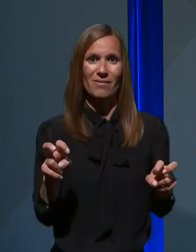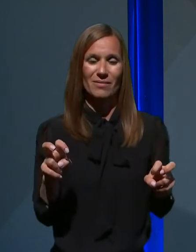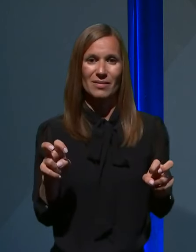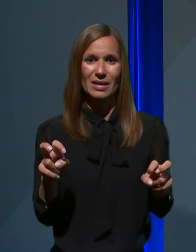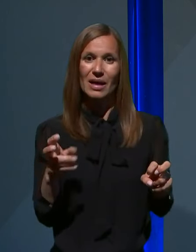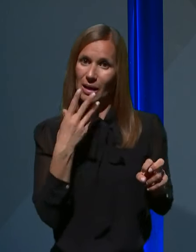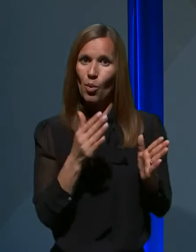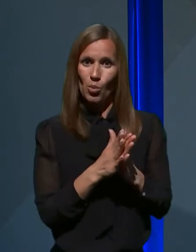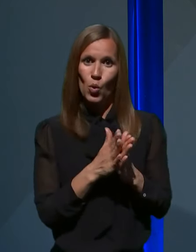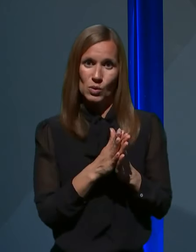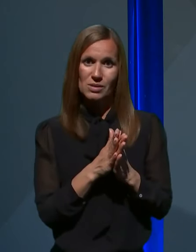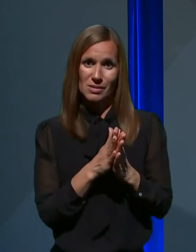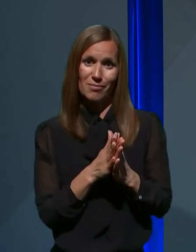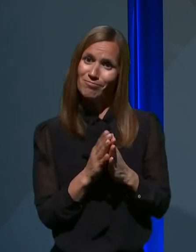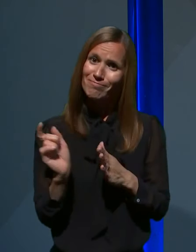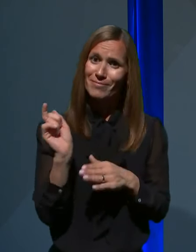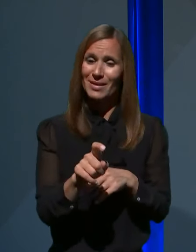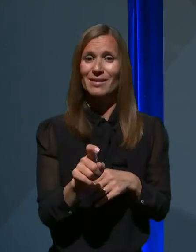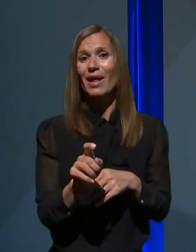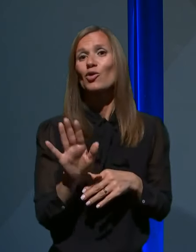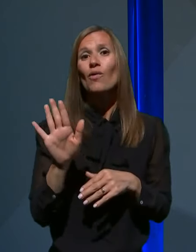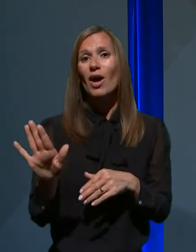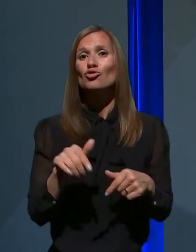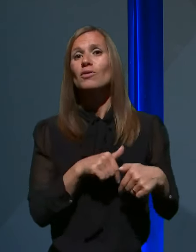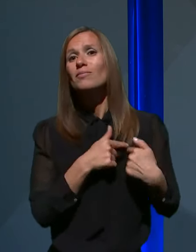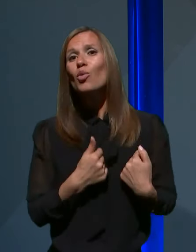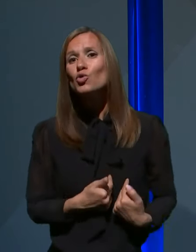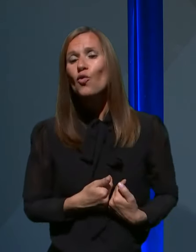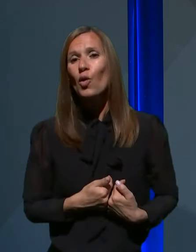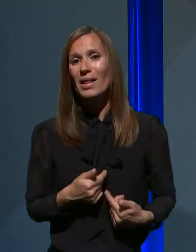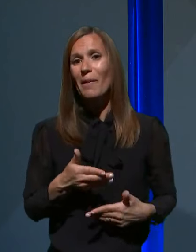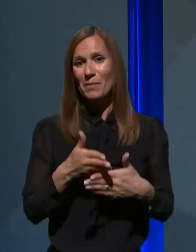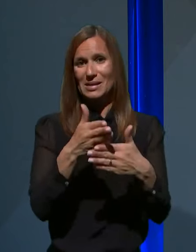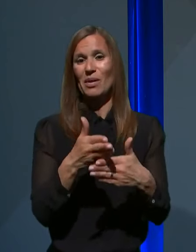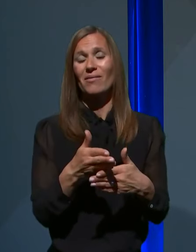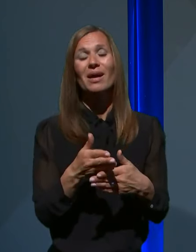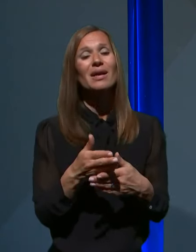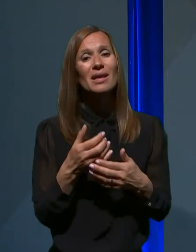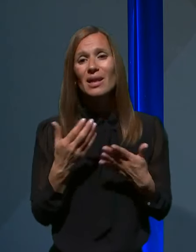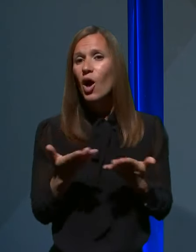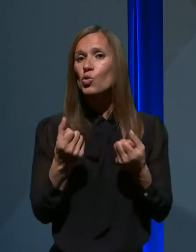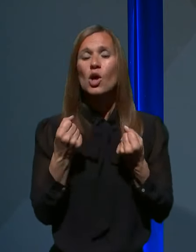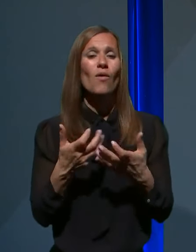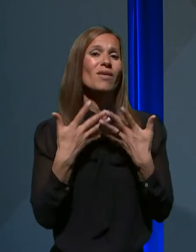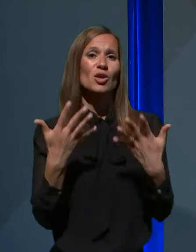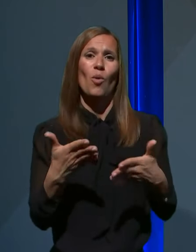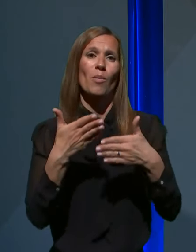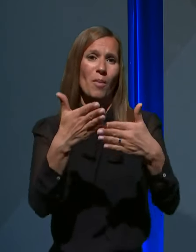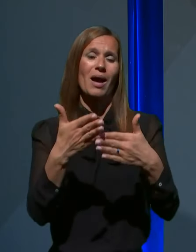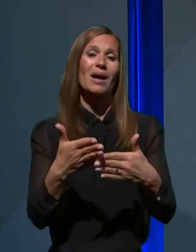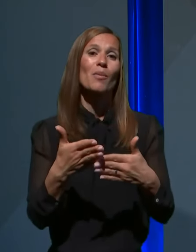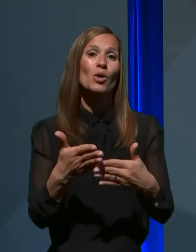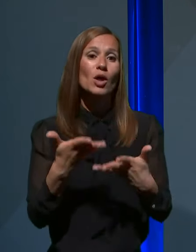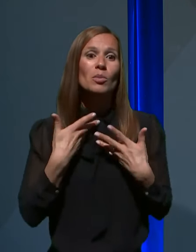S tem svojim prispevkom, ki je seveda prosto voljen, lahko zelo pomagamo k temu, da do te prave slike